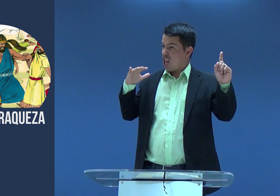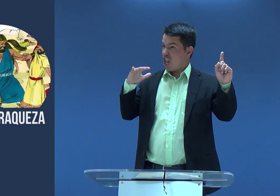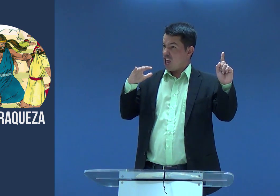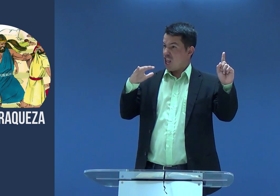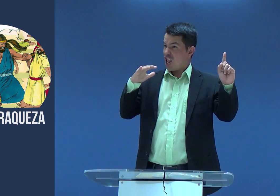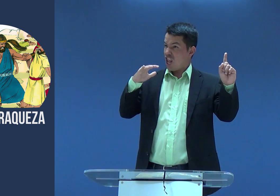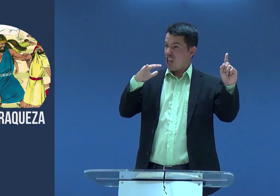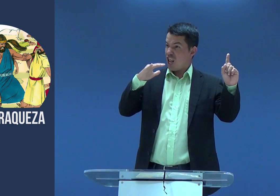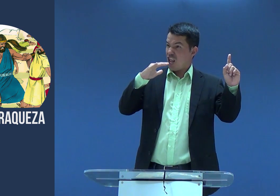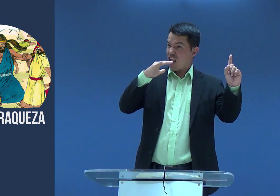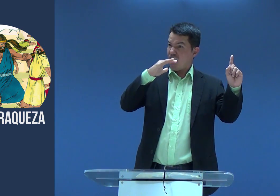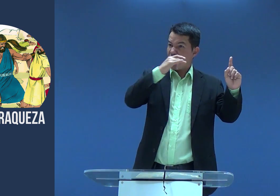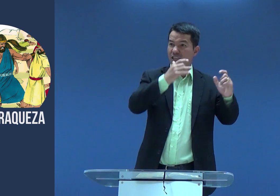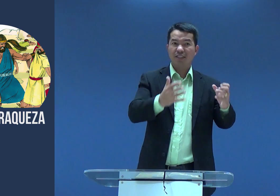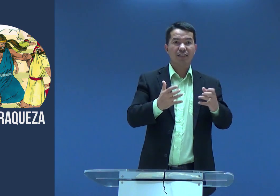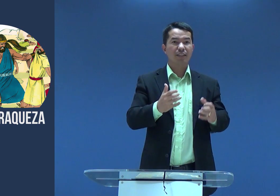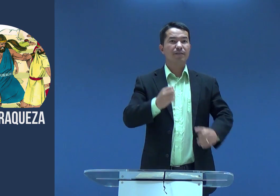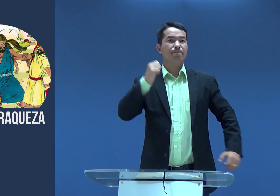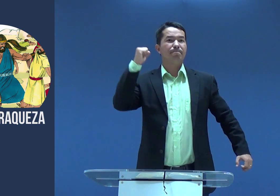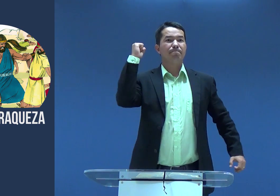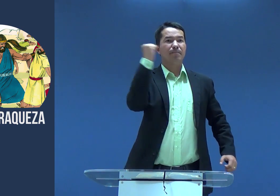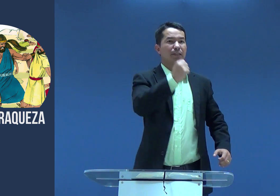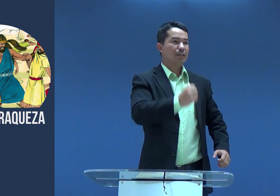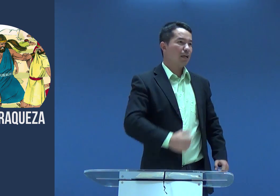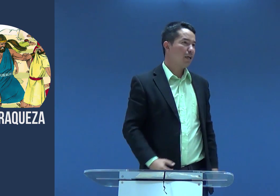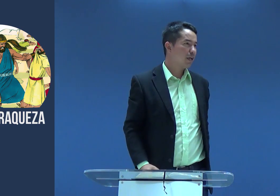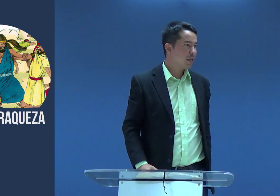se reuniram e foram ao pai de Sansão. Queriam matá-lo.